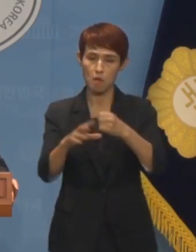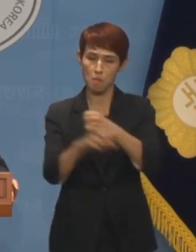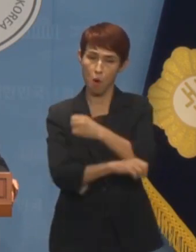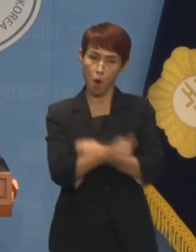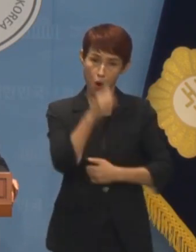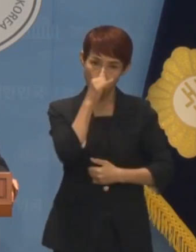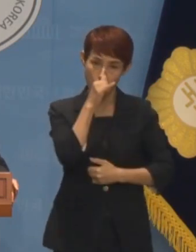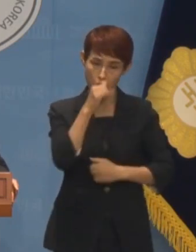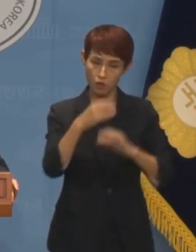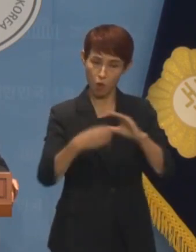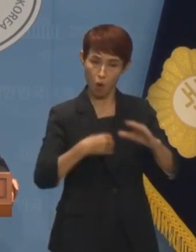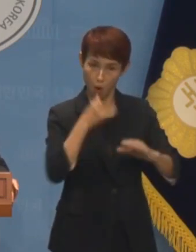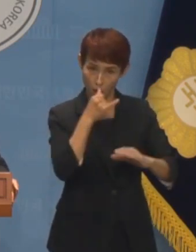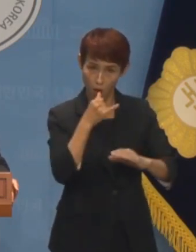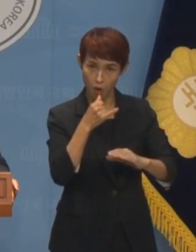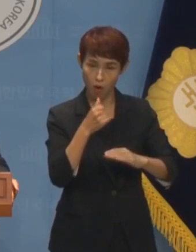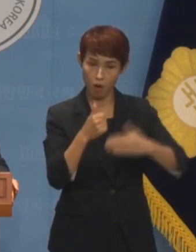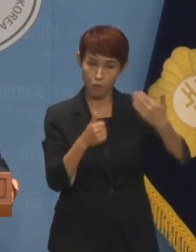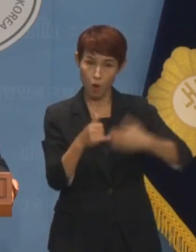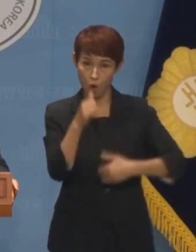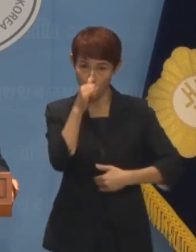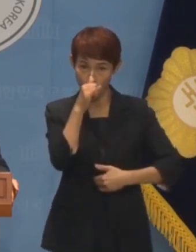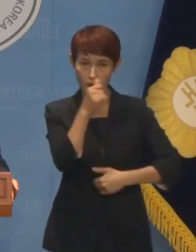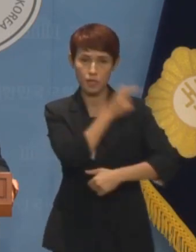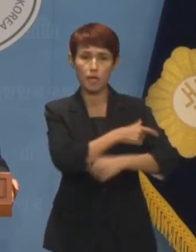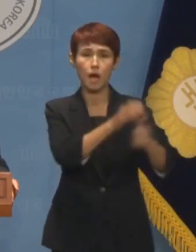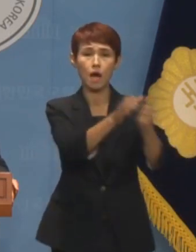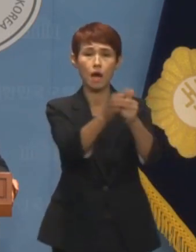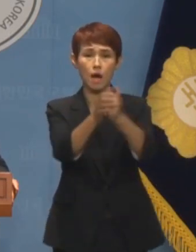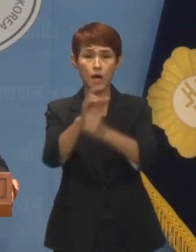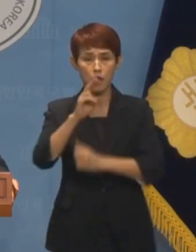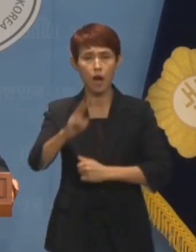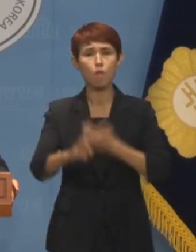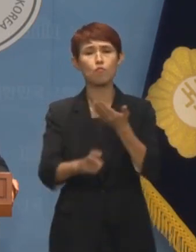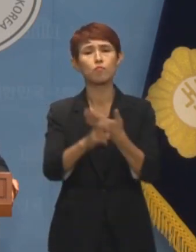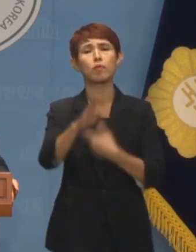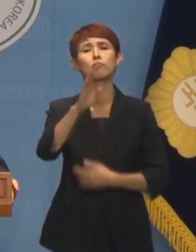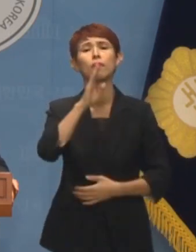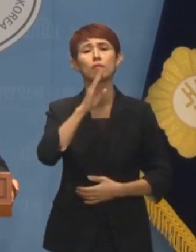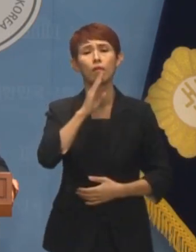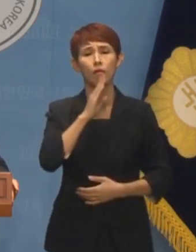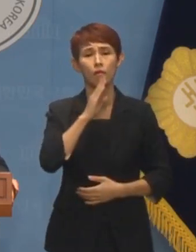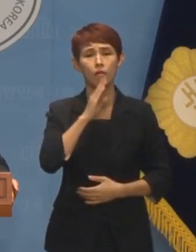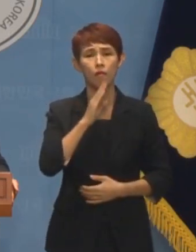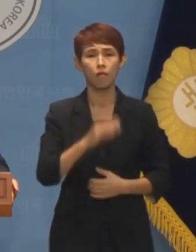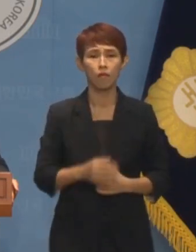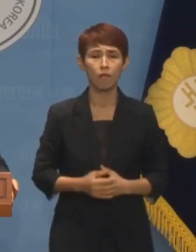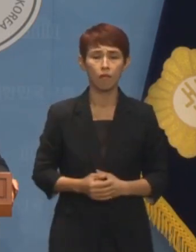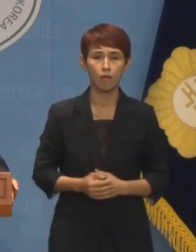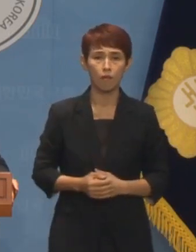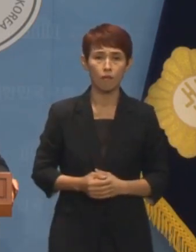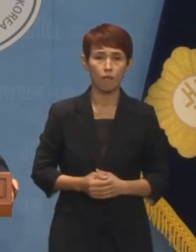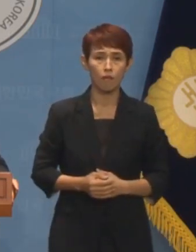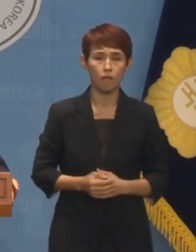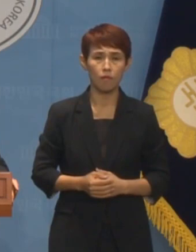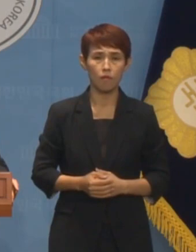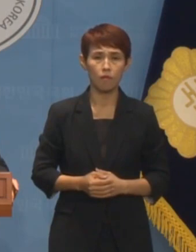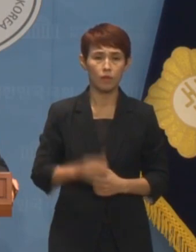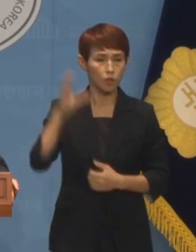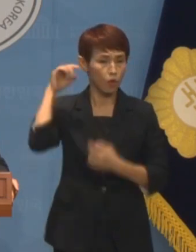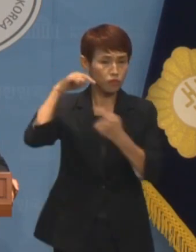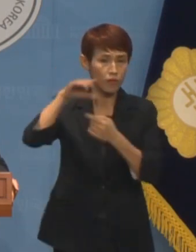부정한 청탁을 받고서 이사를 선임하는 정도의 위법이 있어야 한다며 장시간에 걸친